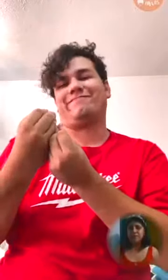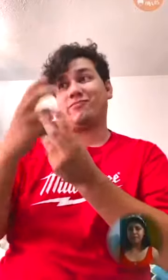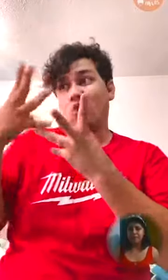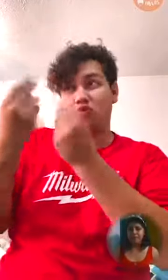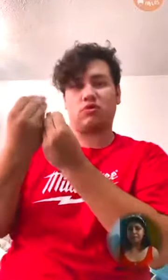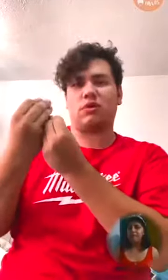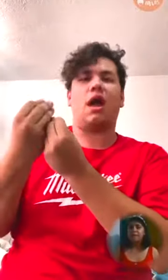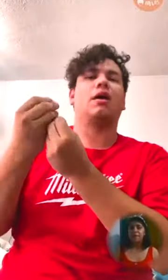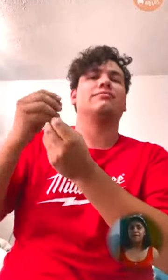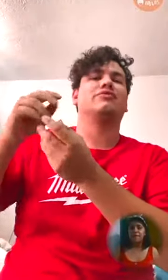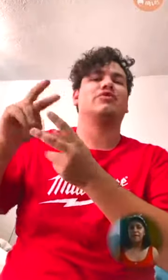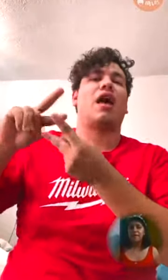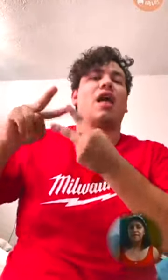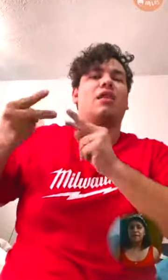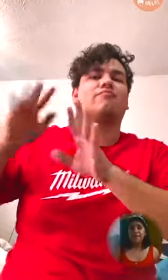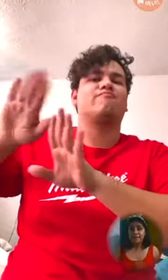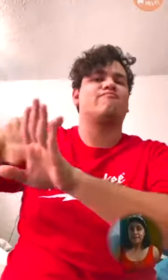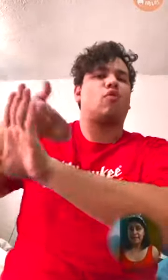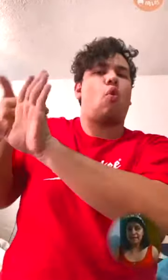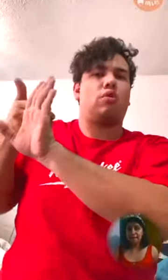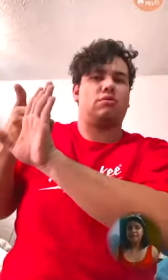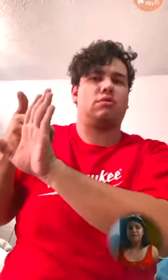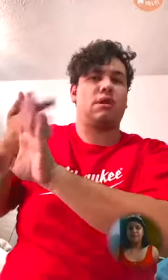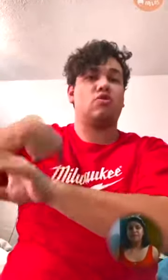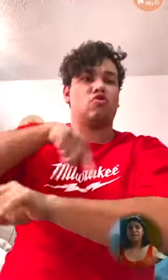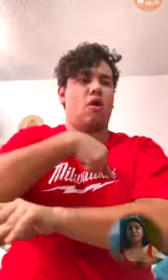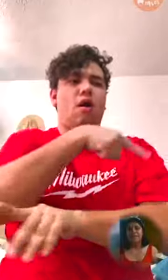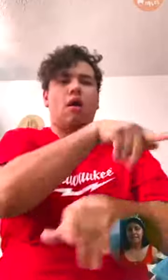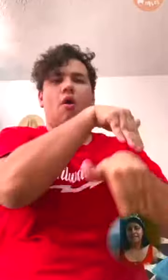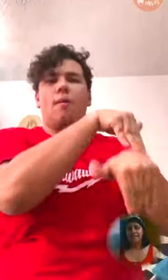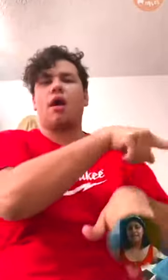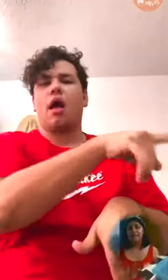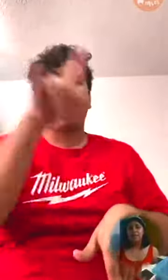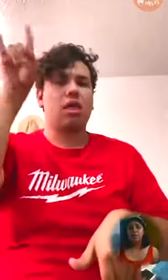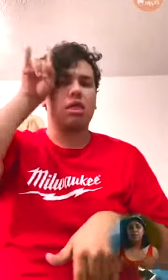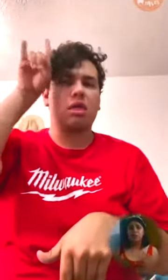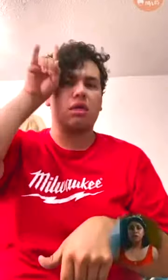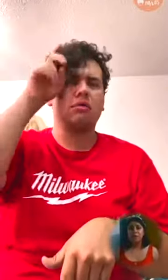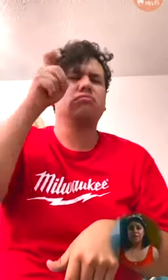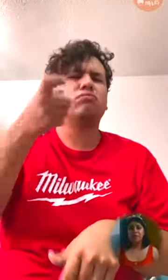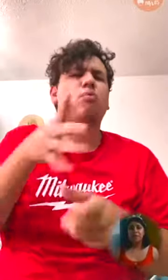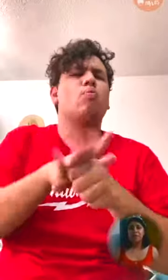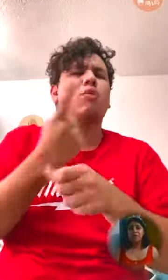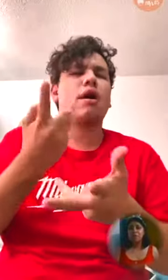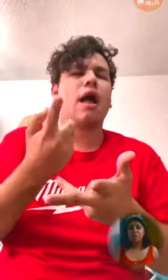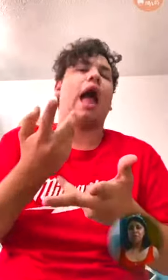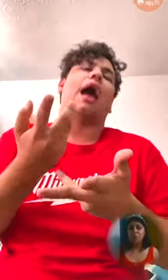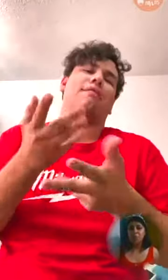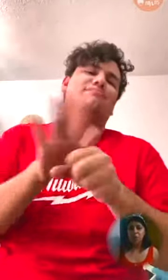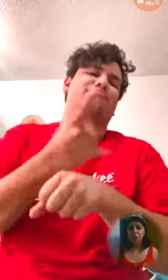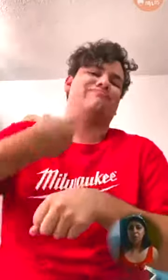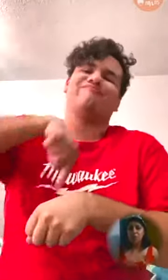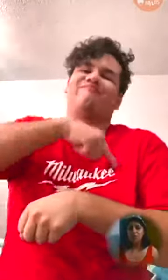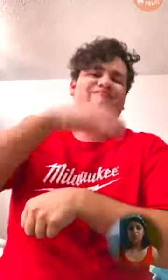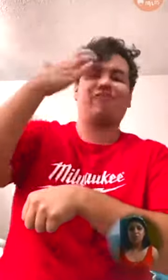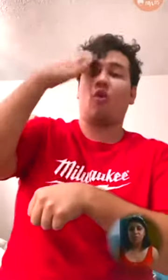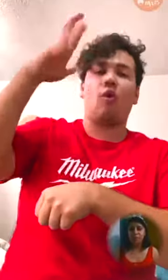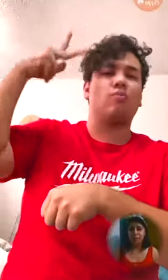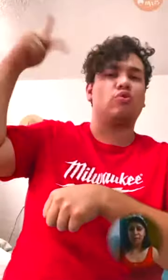su contradice a la palabra. Y en este caso servimos a Satanás. Y todo esto pasa por desconocimiento, por no conocer su palabra,